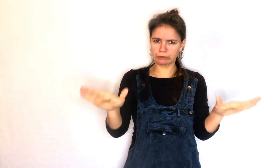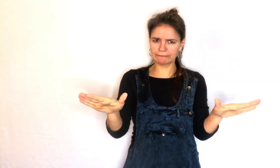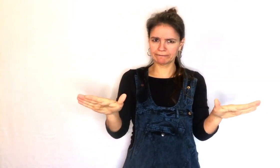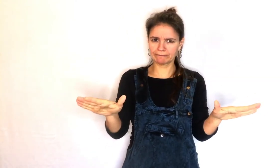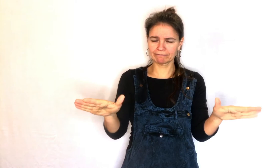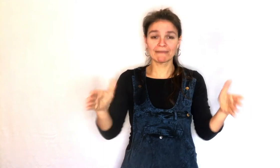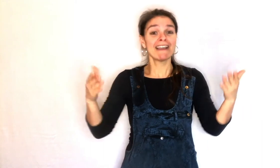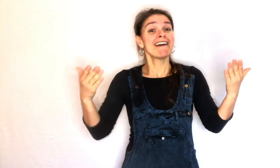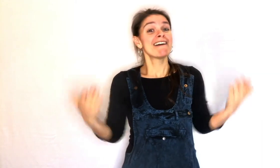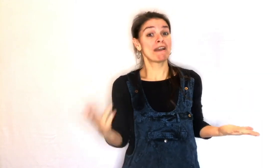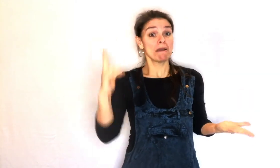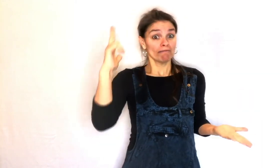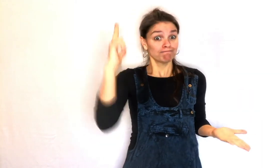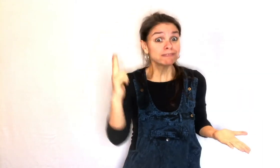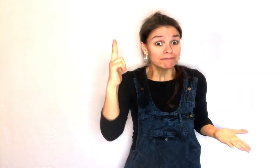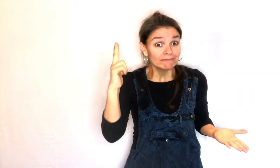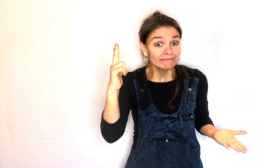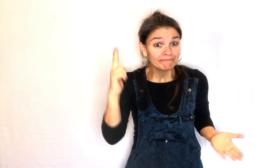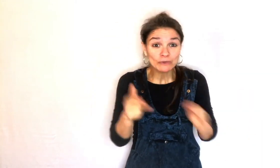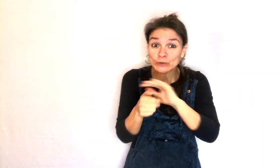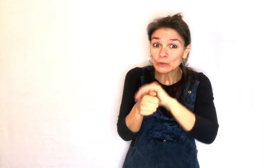La tortue se mit en chemin